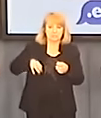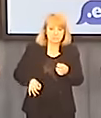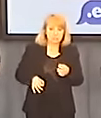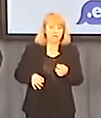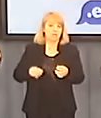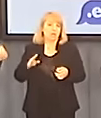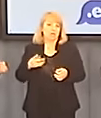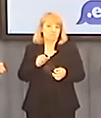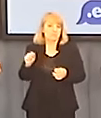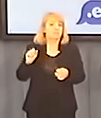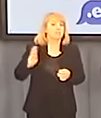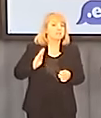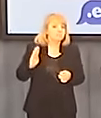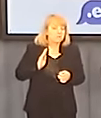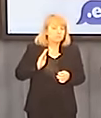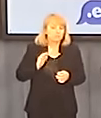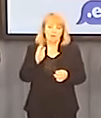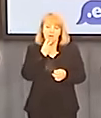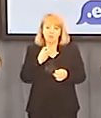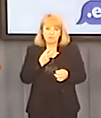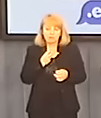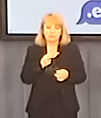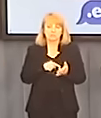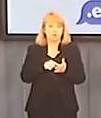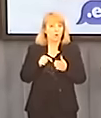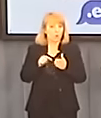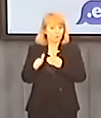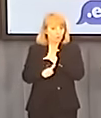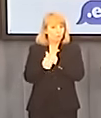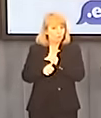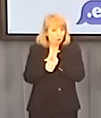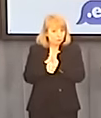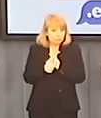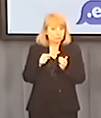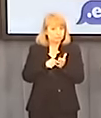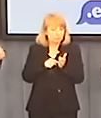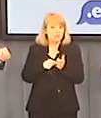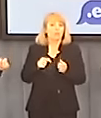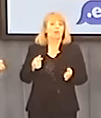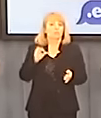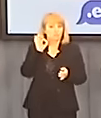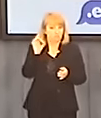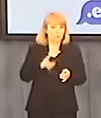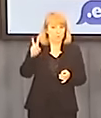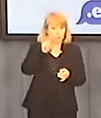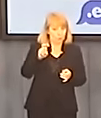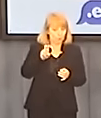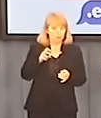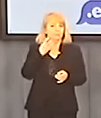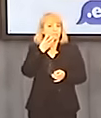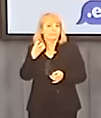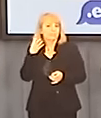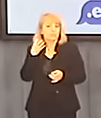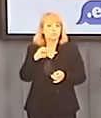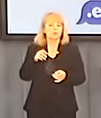energetycznie, bo z rozproszoną energetyką, dowodzi między innymi tego, że twój ruch, a wcześniej ruch